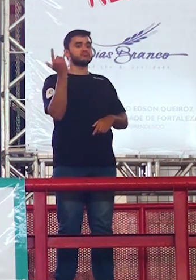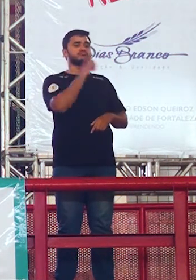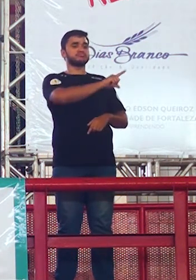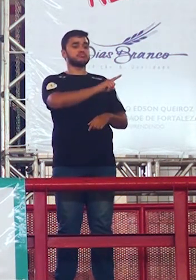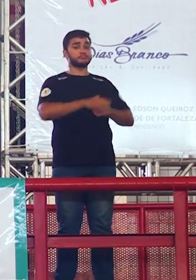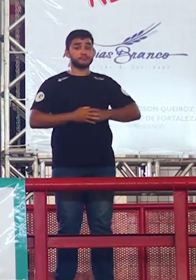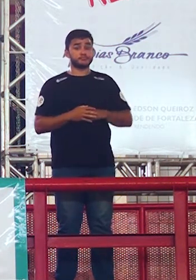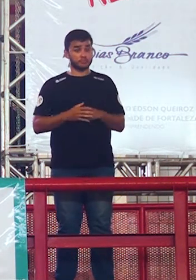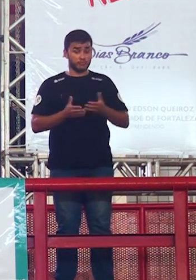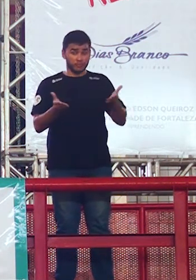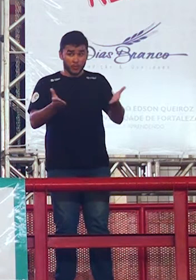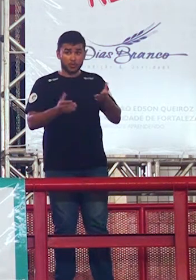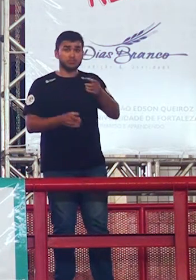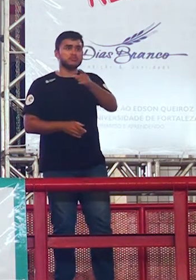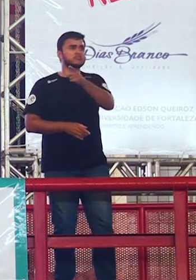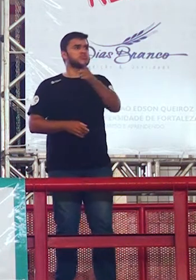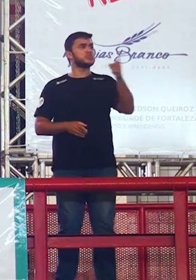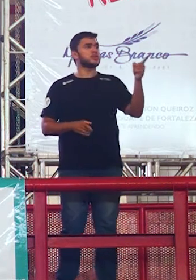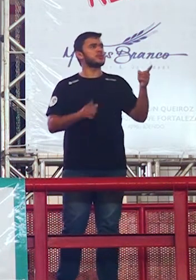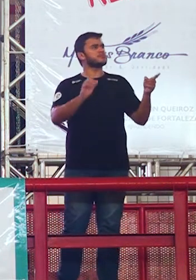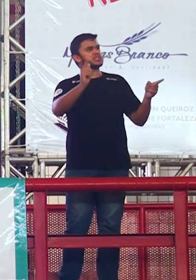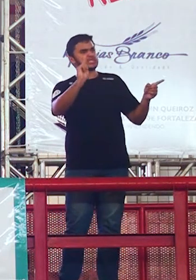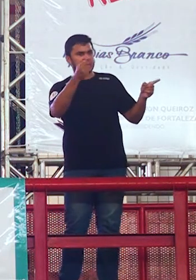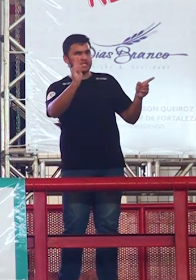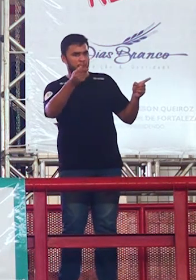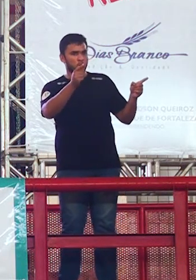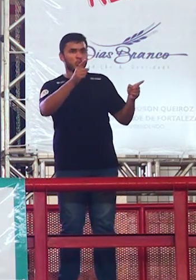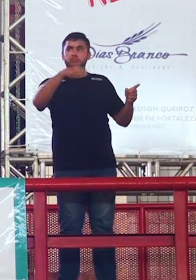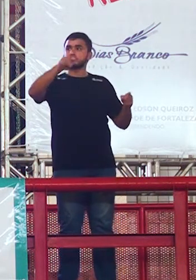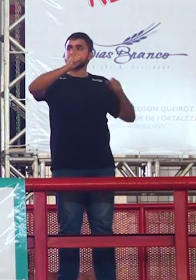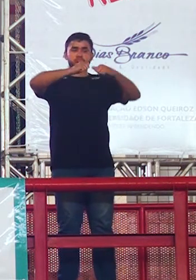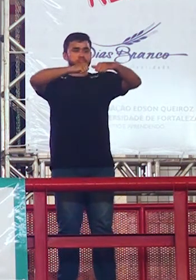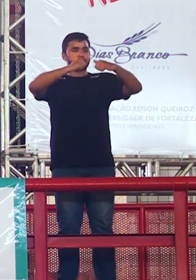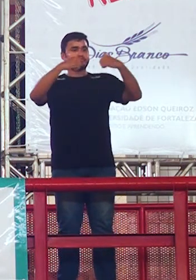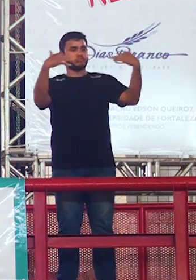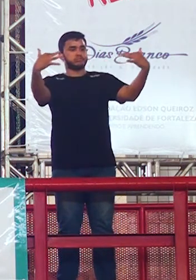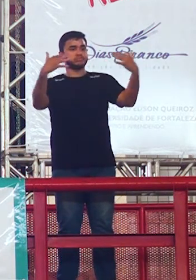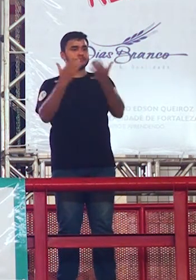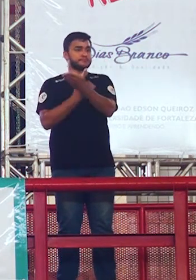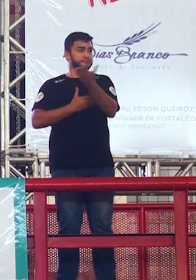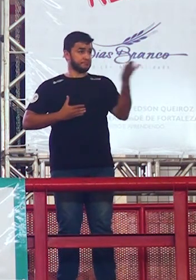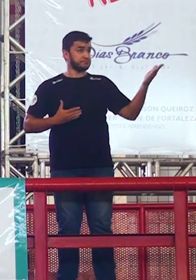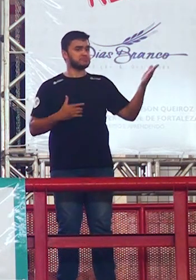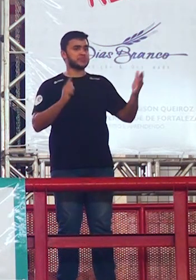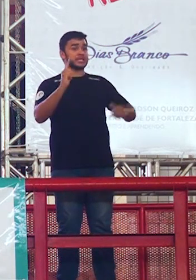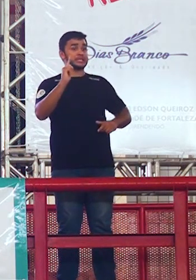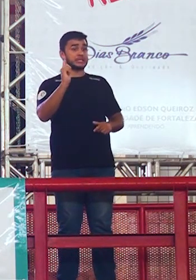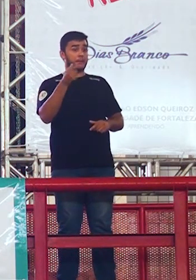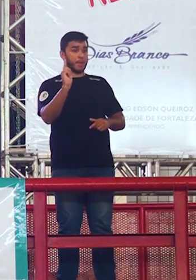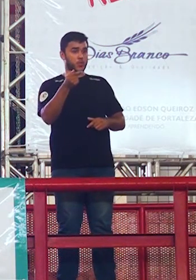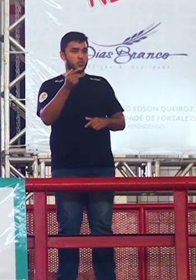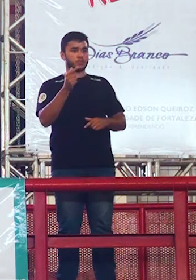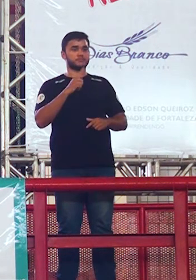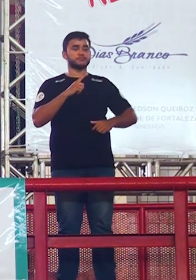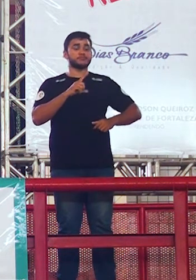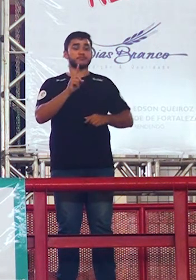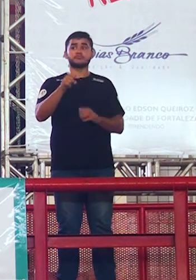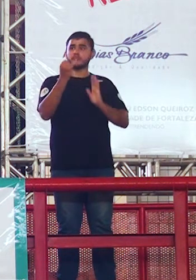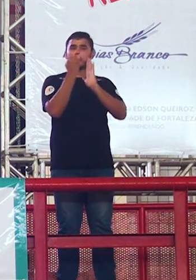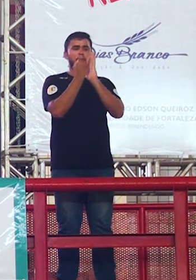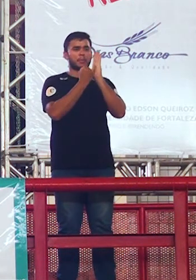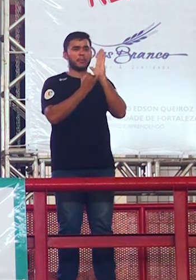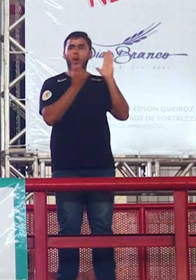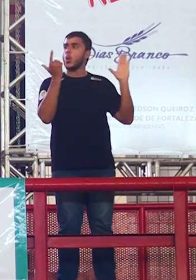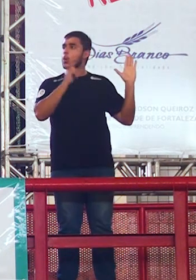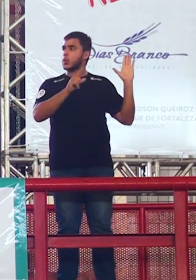aqui hoje nós temos 7 mil alunos no ginásio Paulo Sarazate a previsão de inscrições era essa